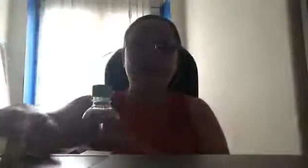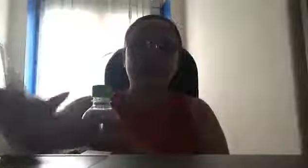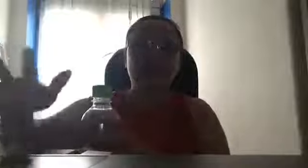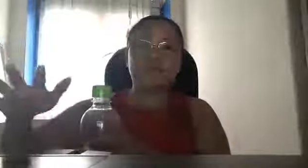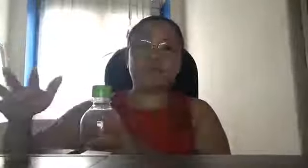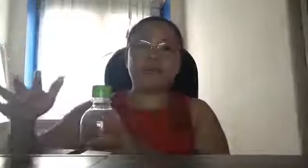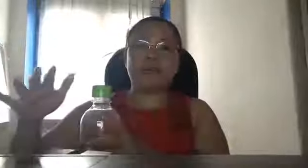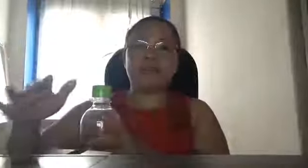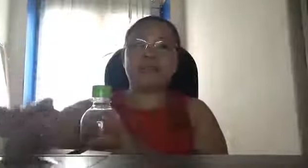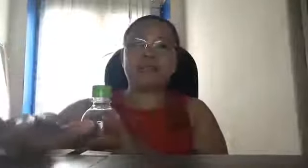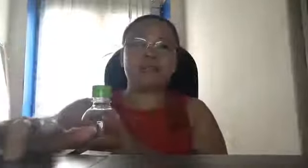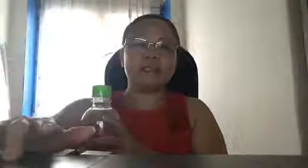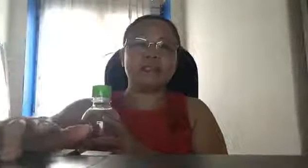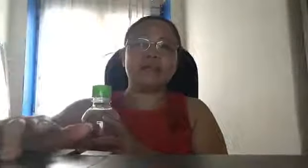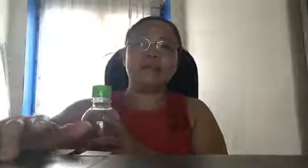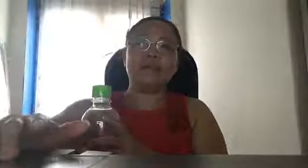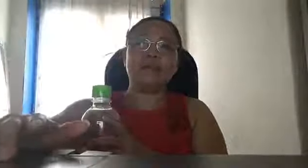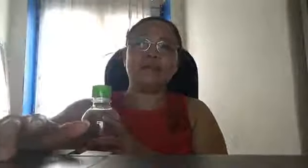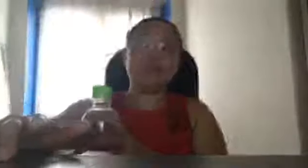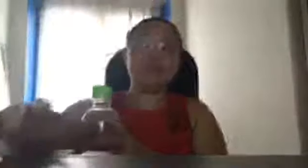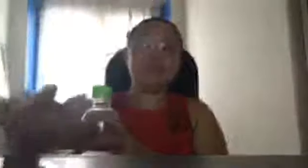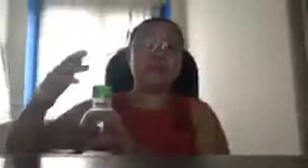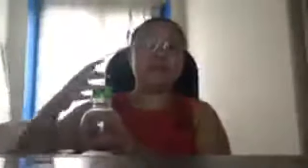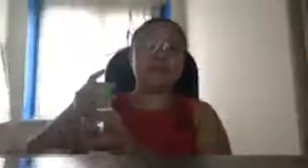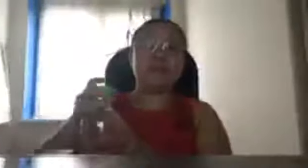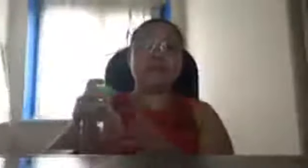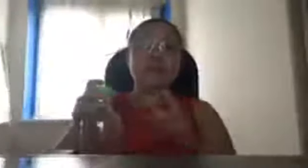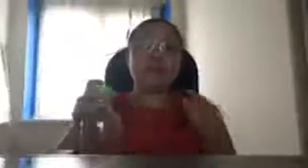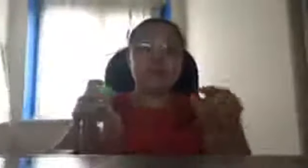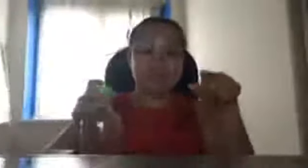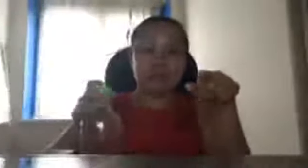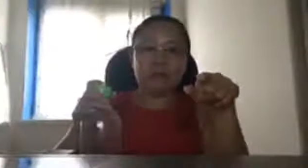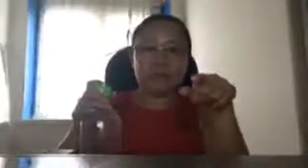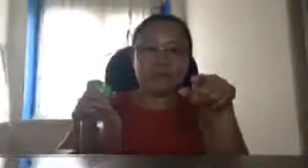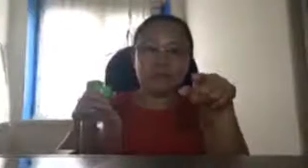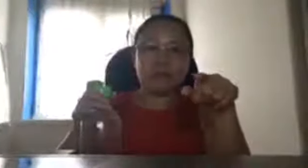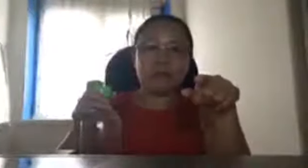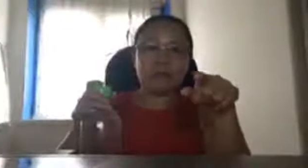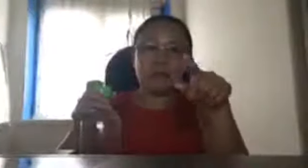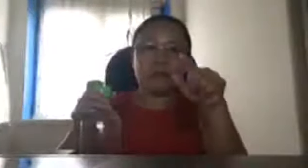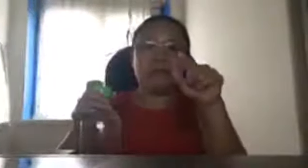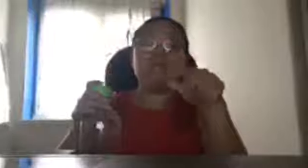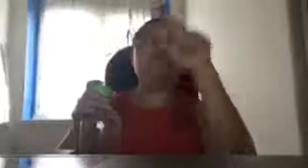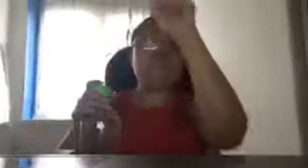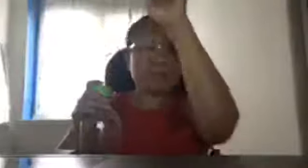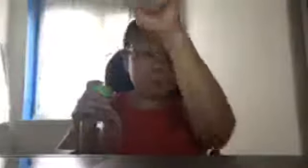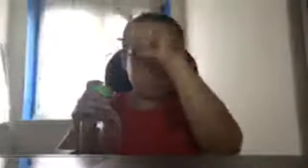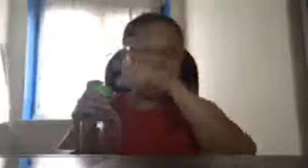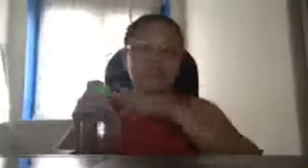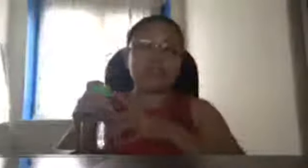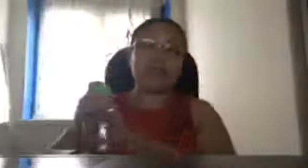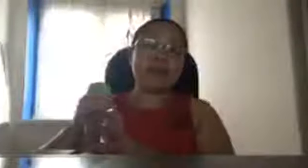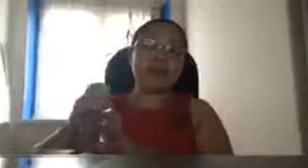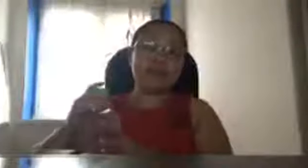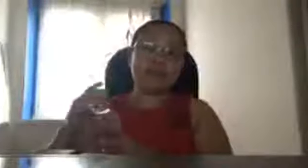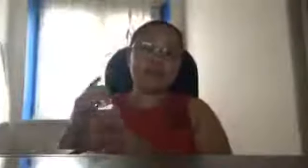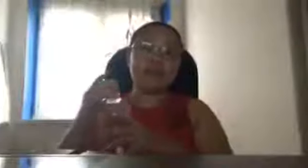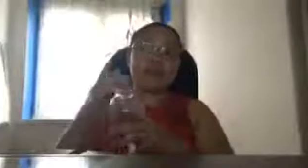space scientist di ibig sabihin kung hindi nawala si Marcos Filipino space scientist ang